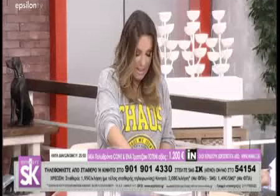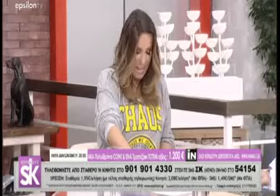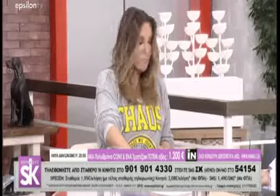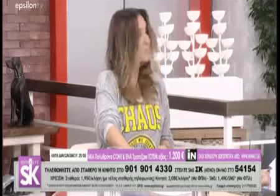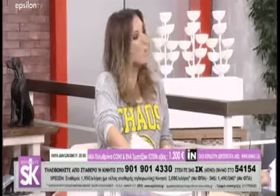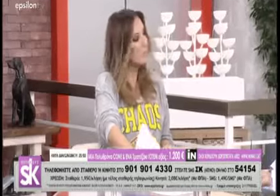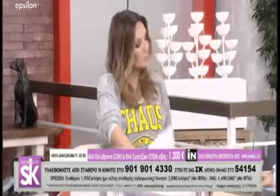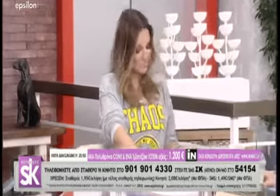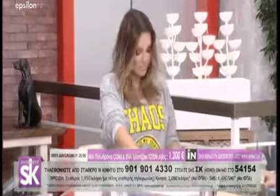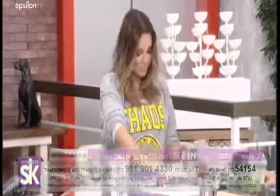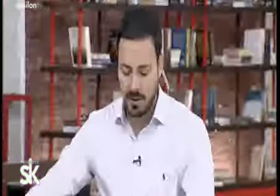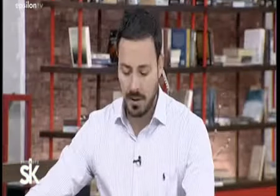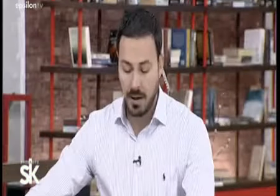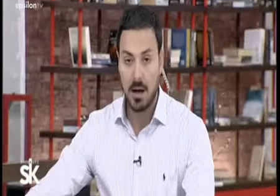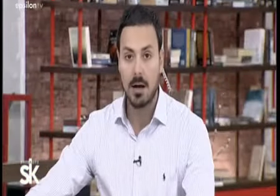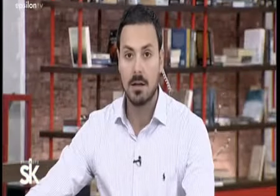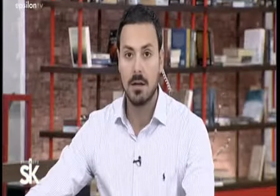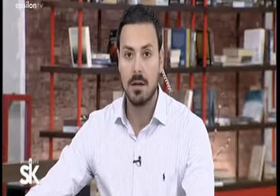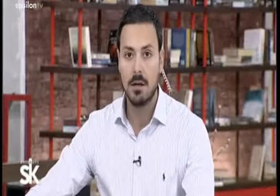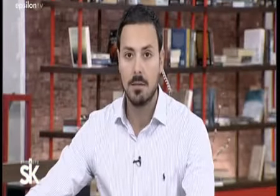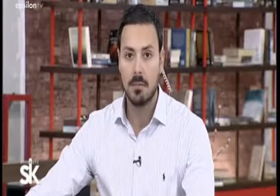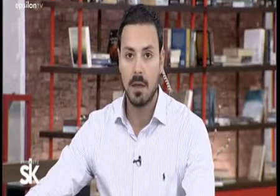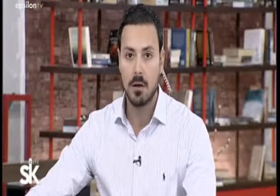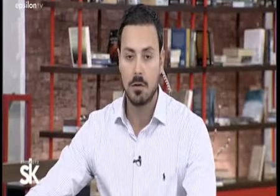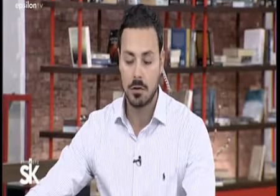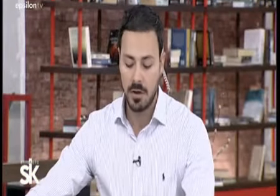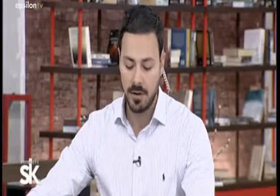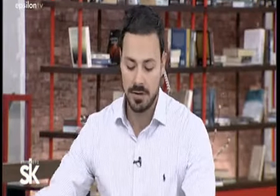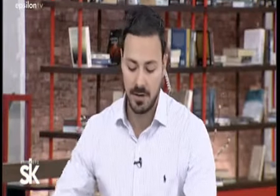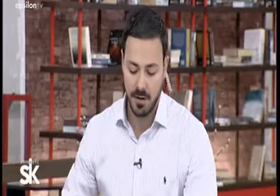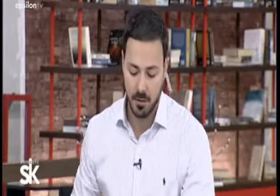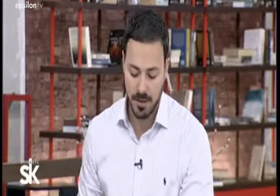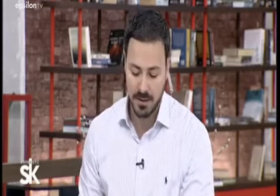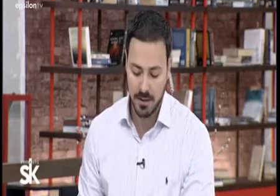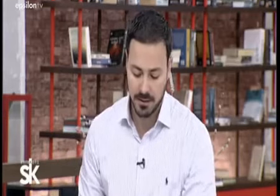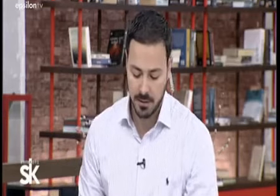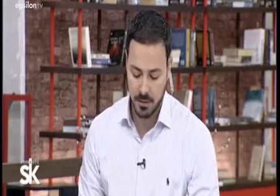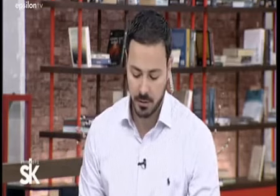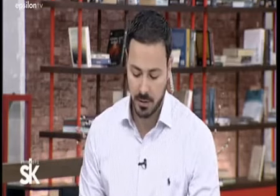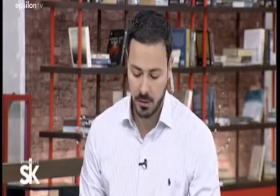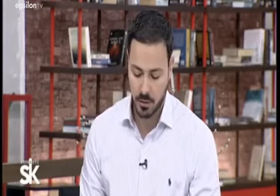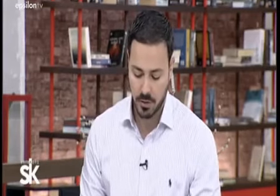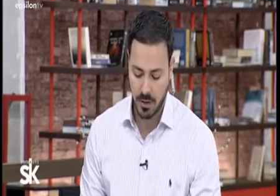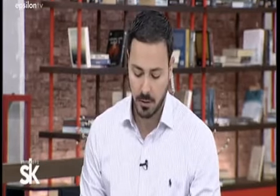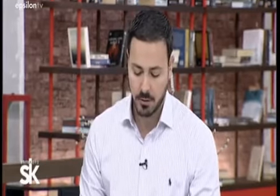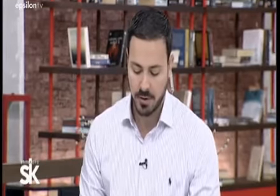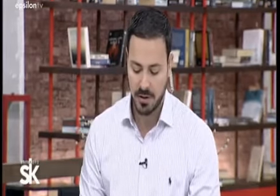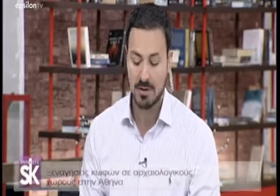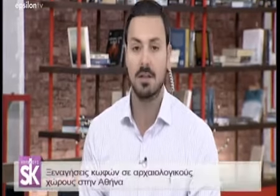Λοιπόν, πάμε. Θέλω να πάμε ένα διαχειρός Νεφέλη Σιναβάλλου, οποία συνάντησε τον κύριο Γιώργο Στάθη, ο οποίος είναι ιδρυτής